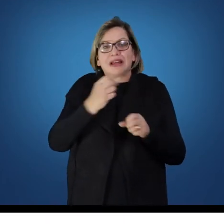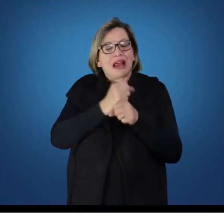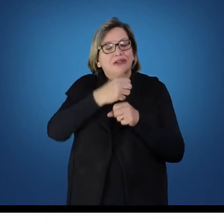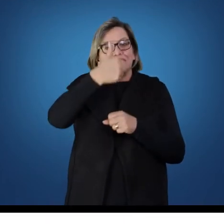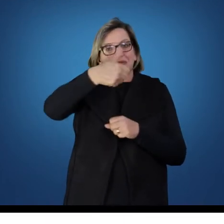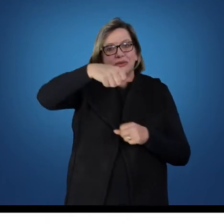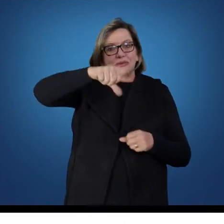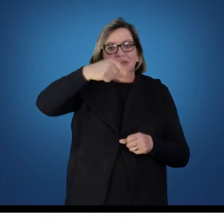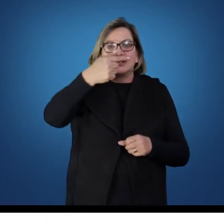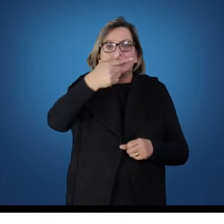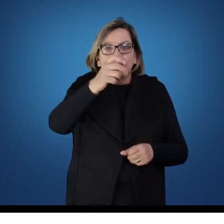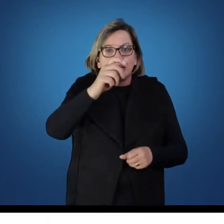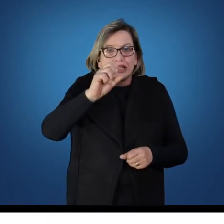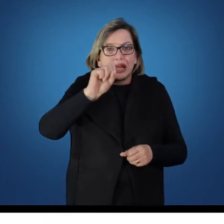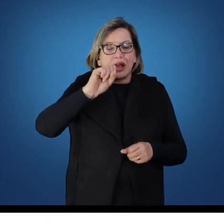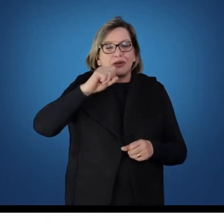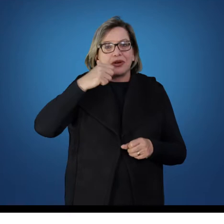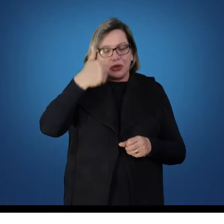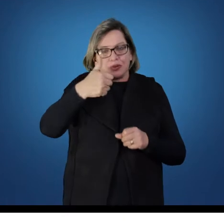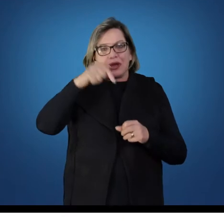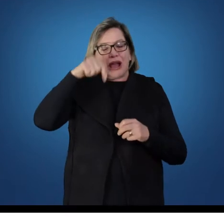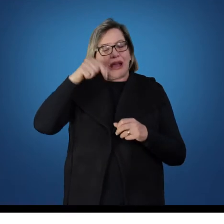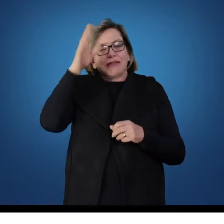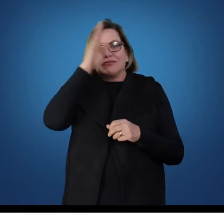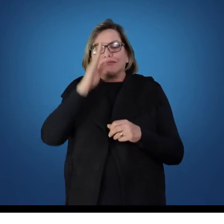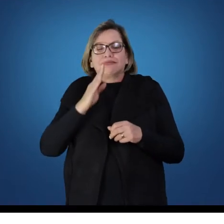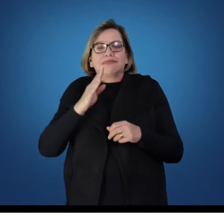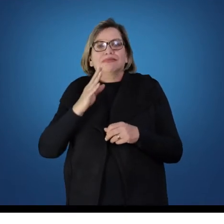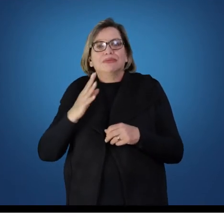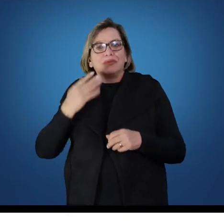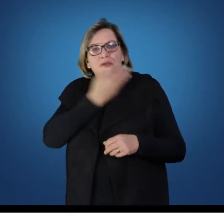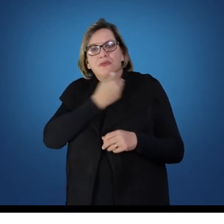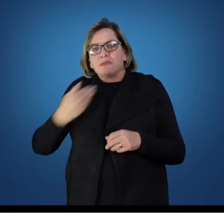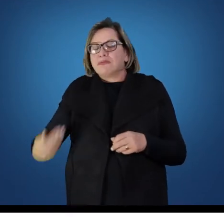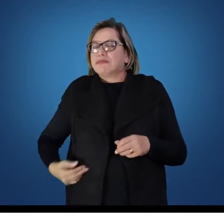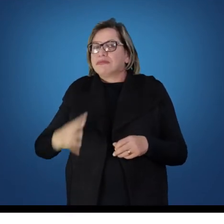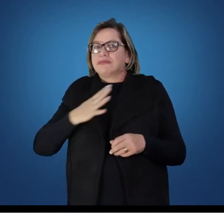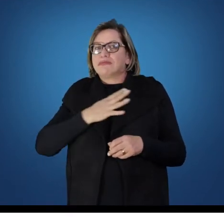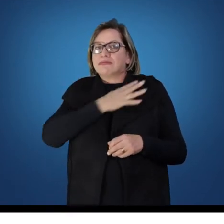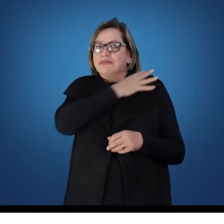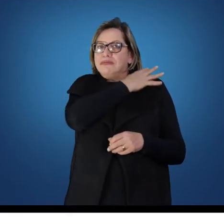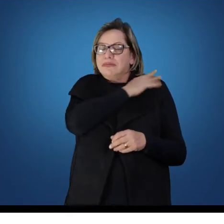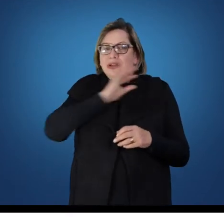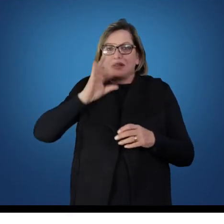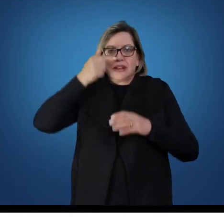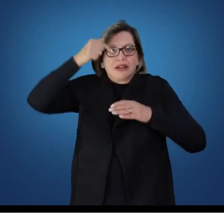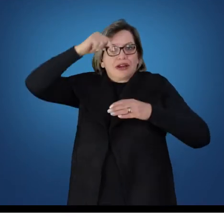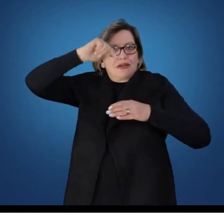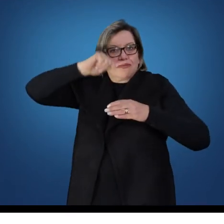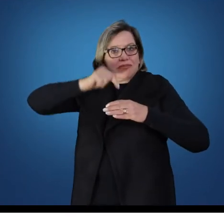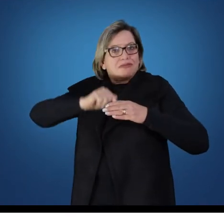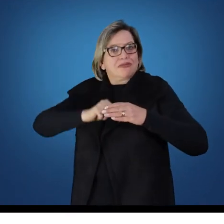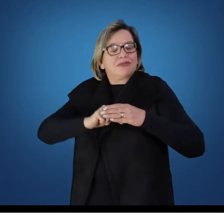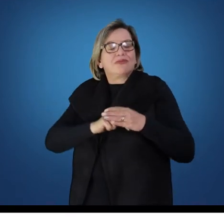então, esse aprofundamento dessa visão de uma educação física